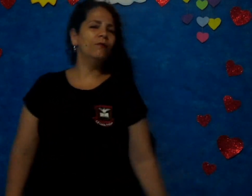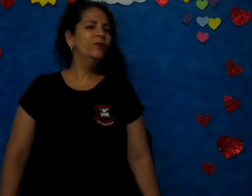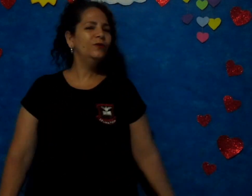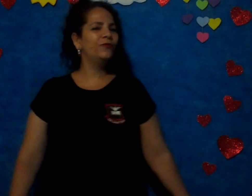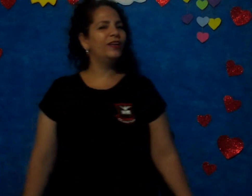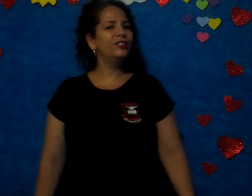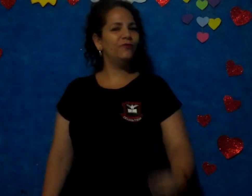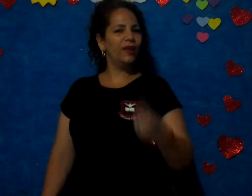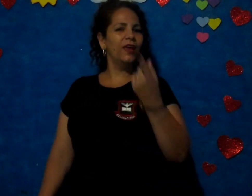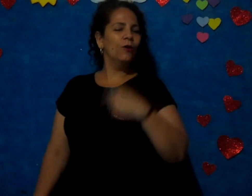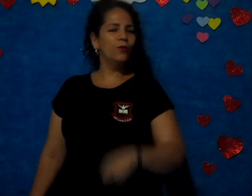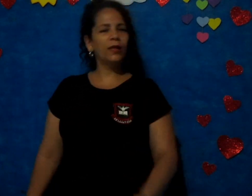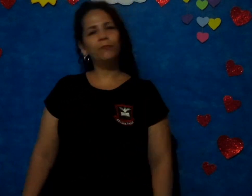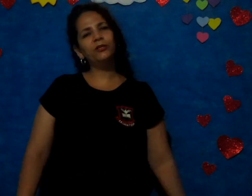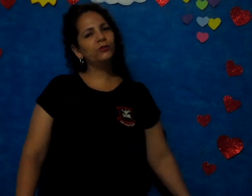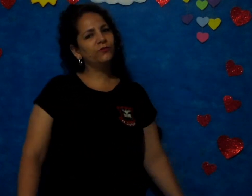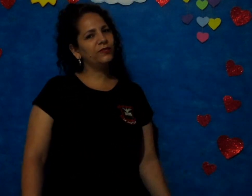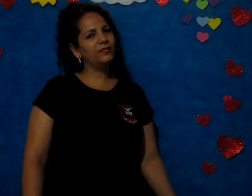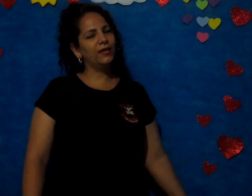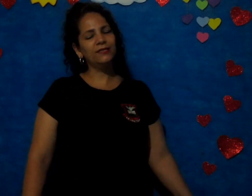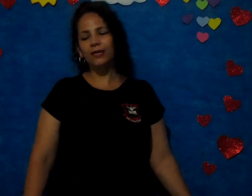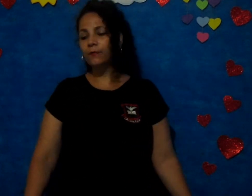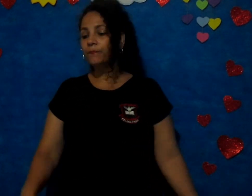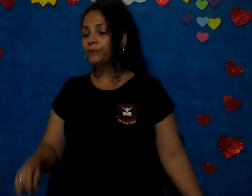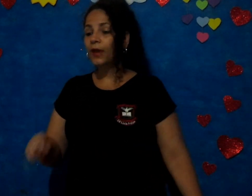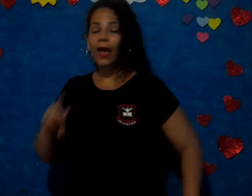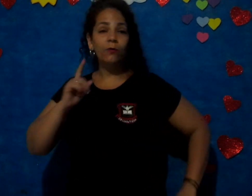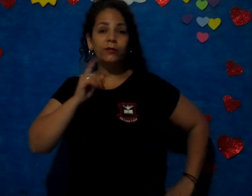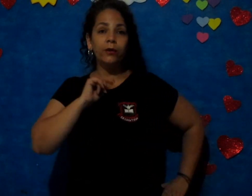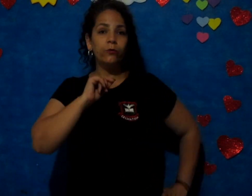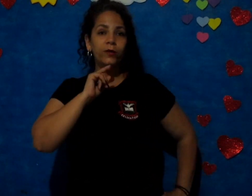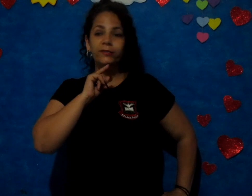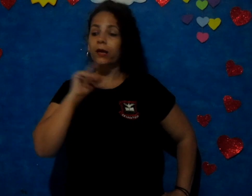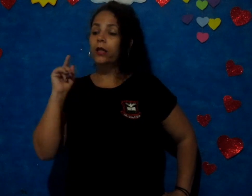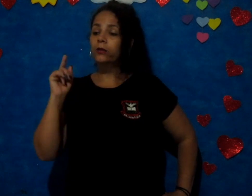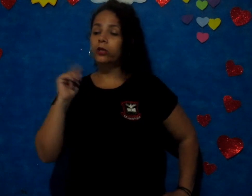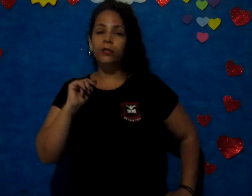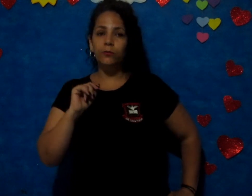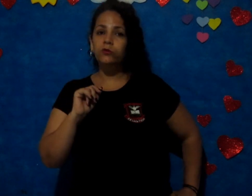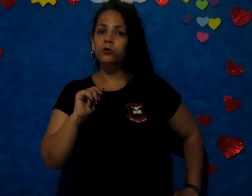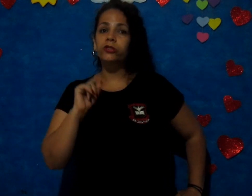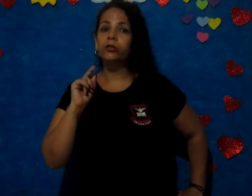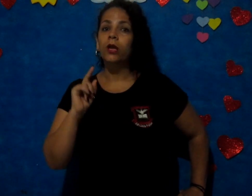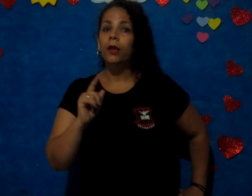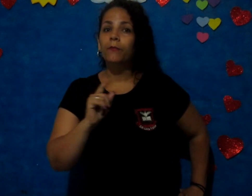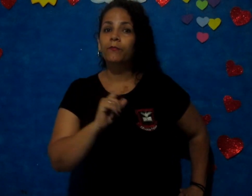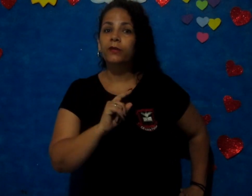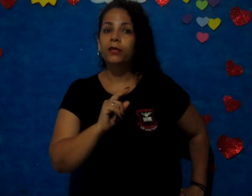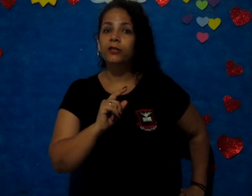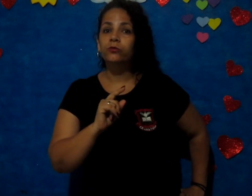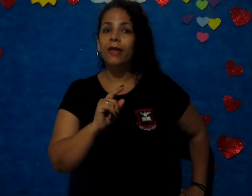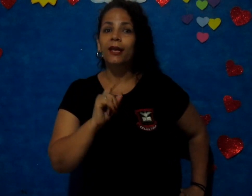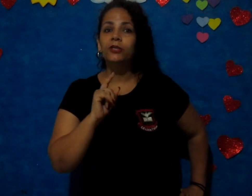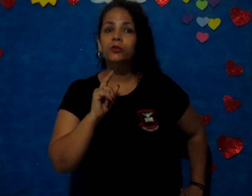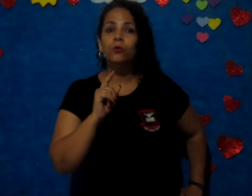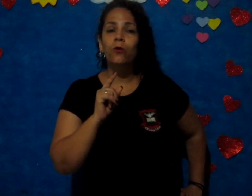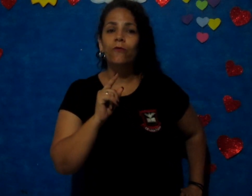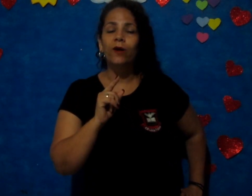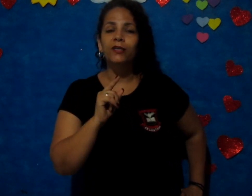muito feliz de ver o capricho de vocês, hein? Ah, outra coisa! Nós temos hoje que estudar as curvas